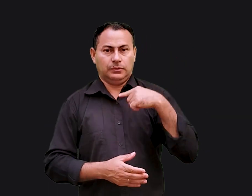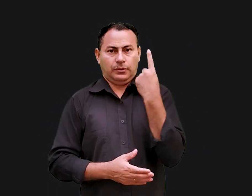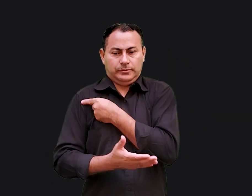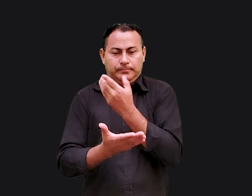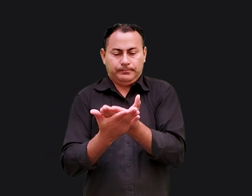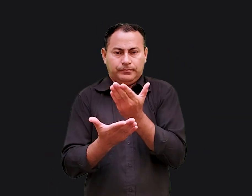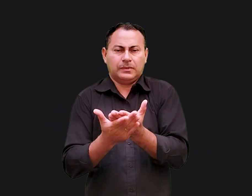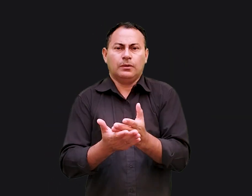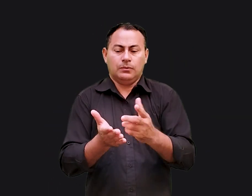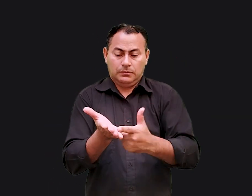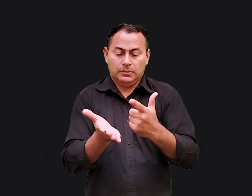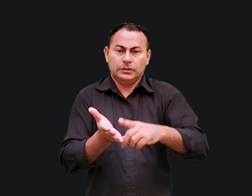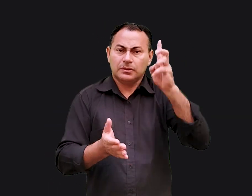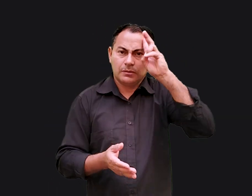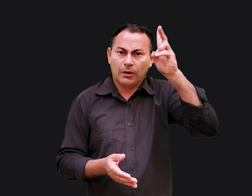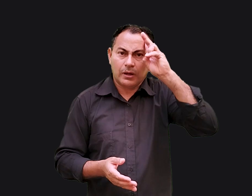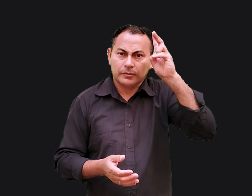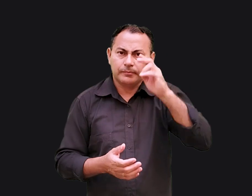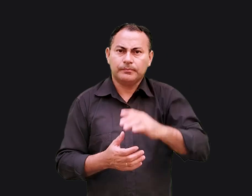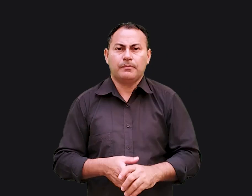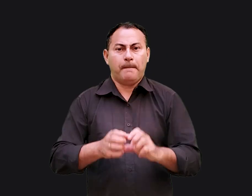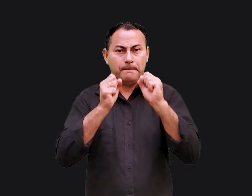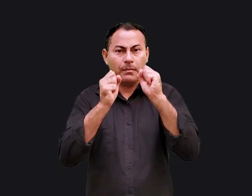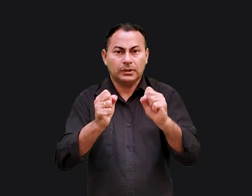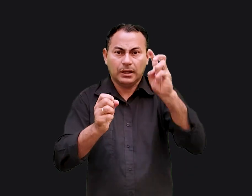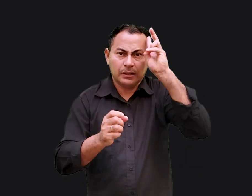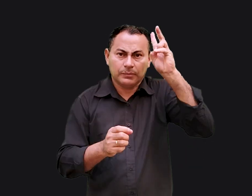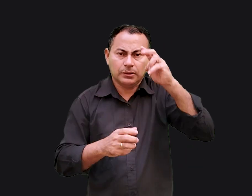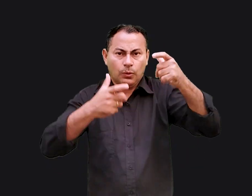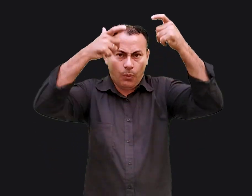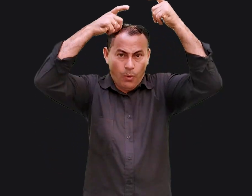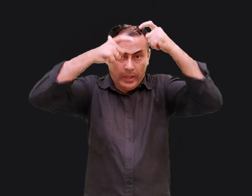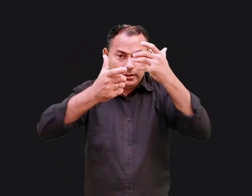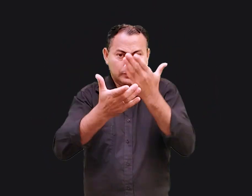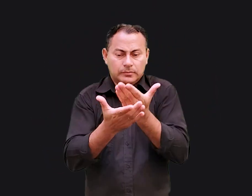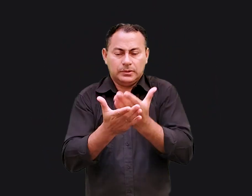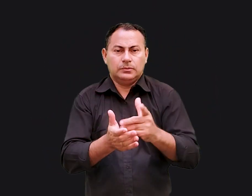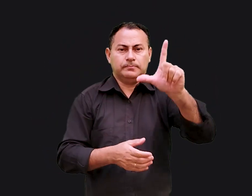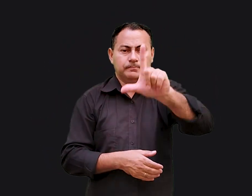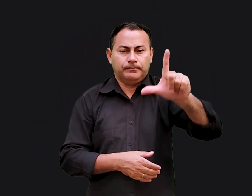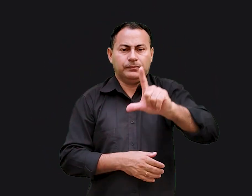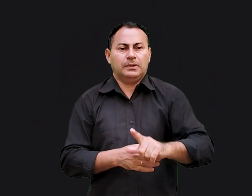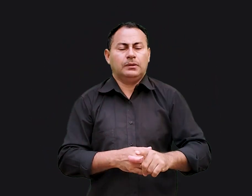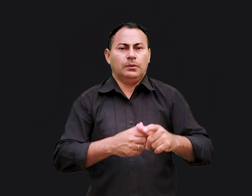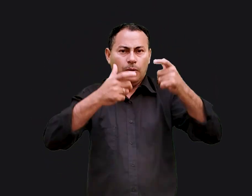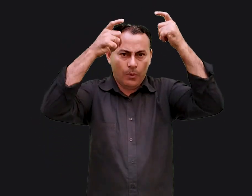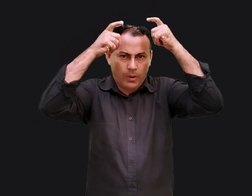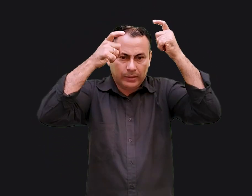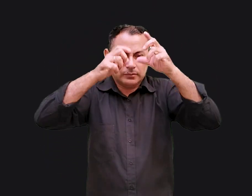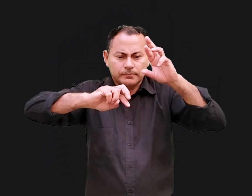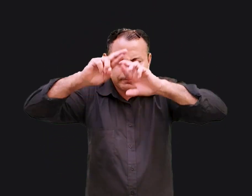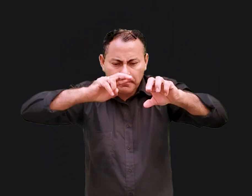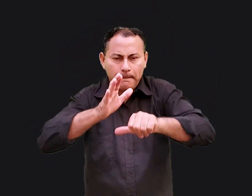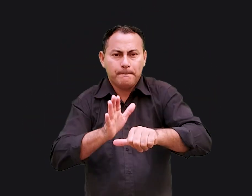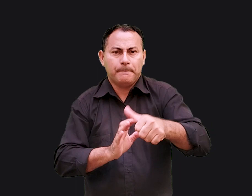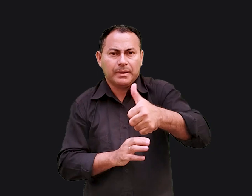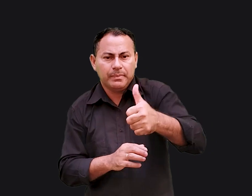profetas, estudamos os livros históricos. Se puder lembrar dos reis que estudamos na literatura do reino, quando analisamos